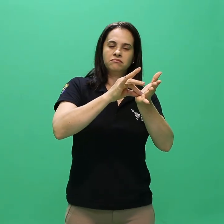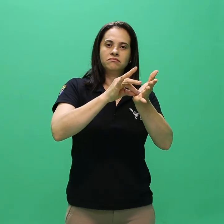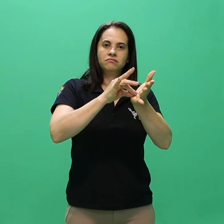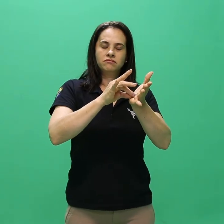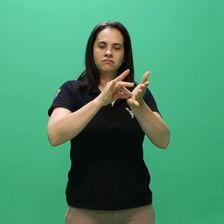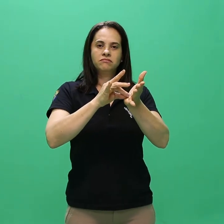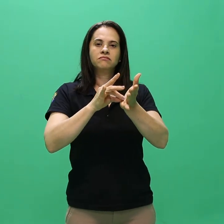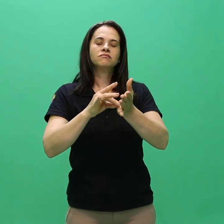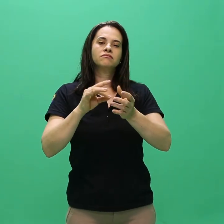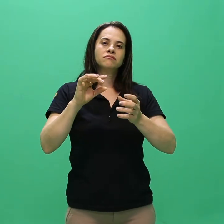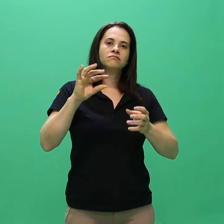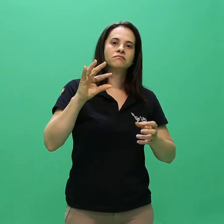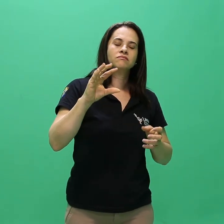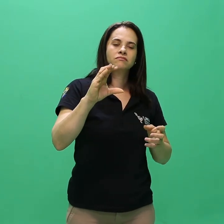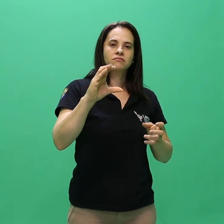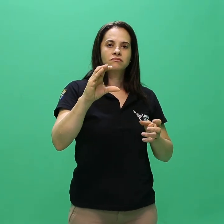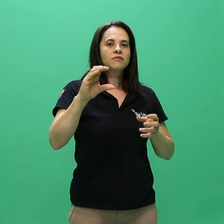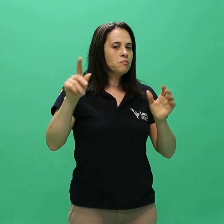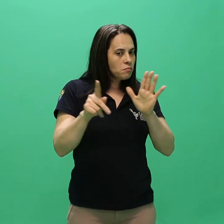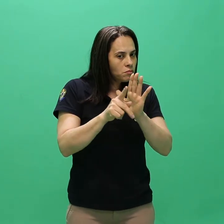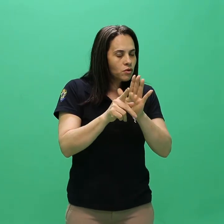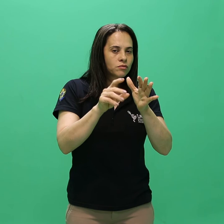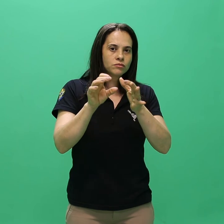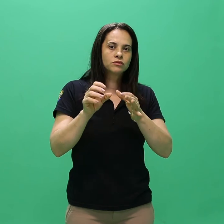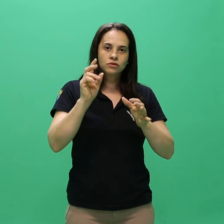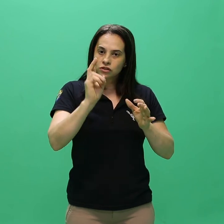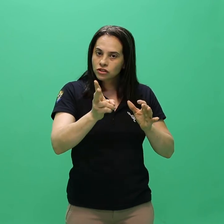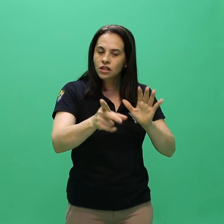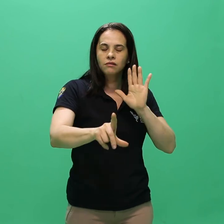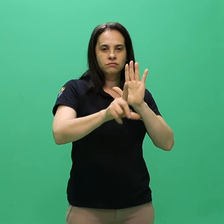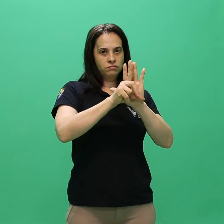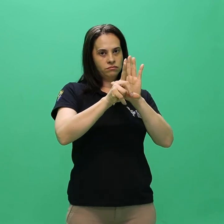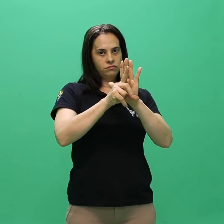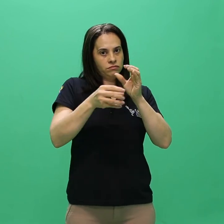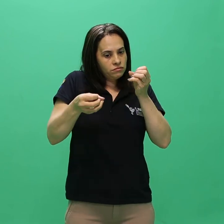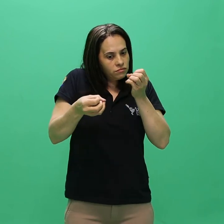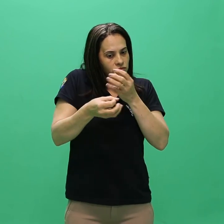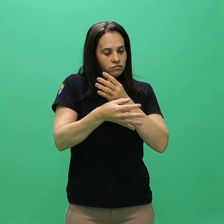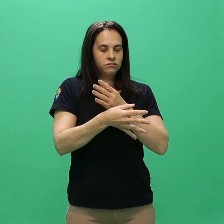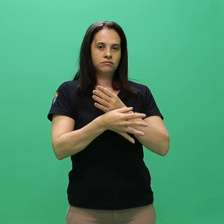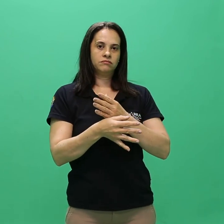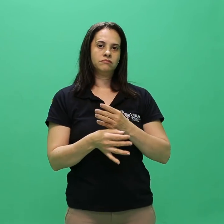vigente e orientações a serem publicadas nos editais de resultados.